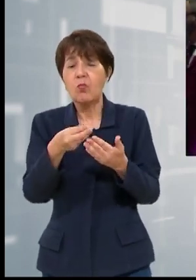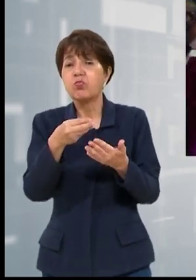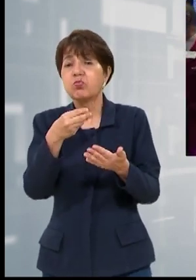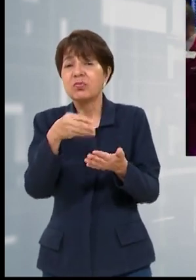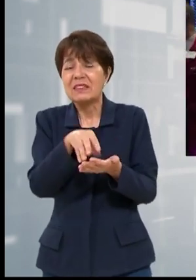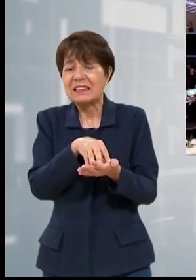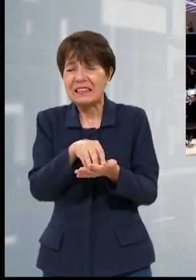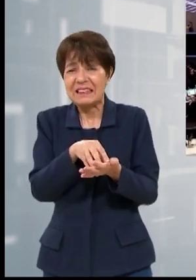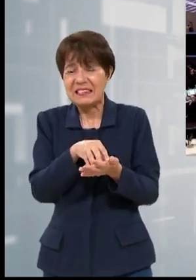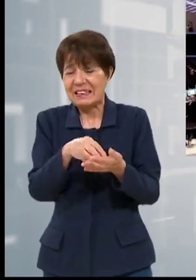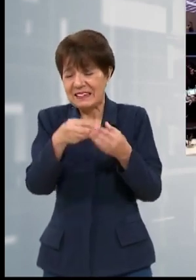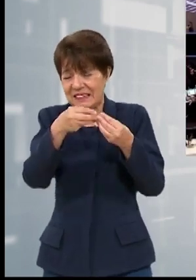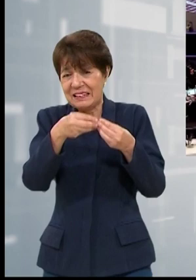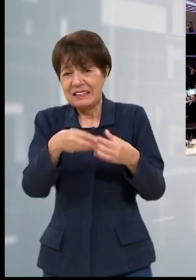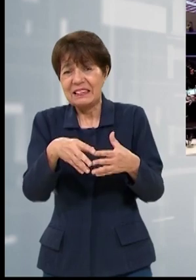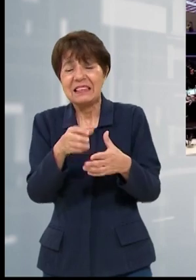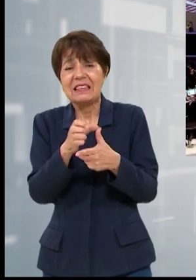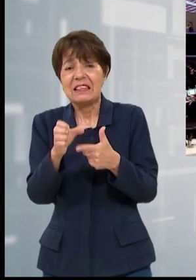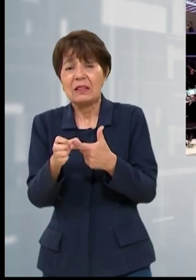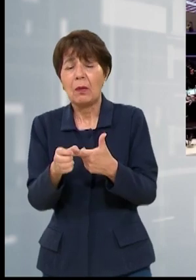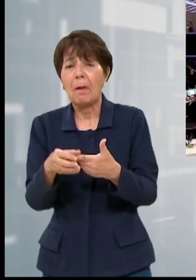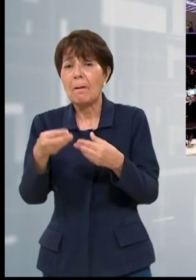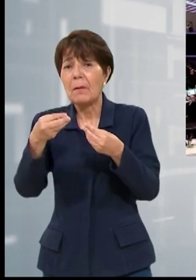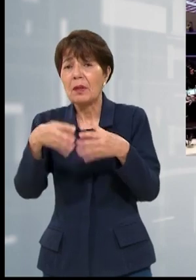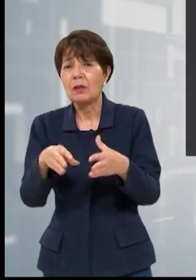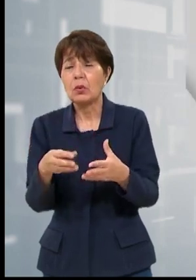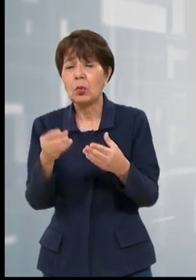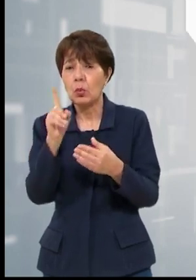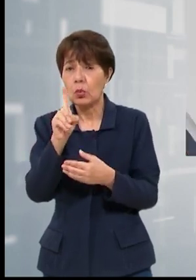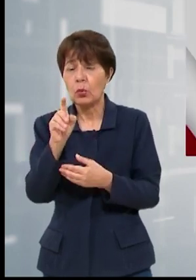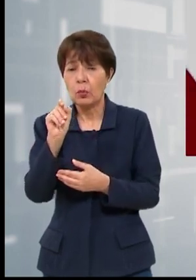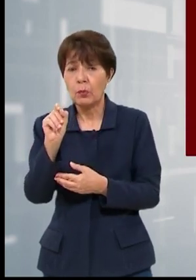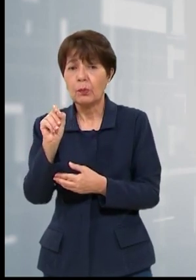,8% y el Nasdaq perdió 1%.